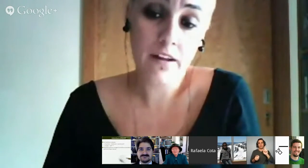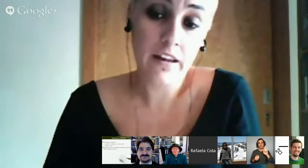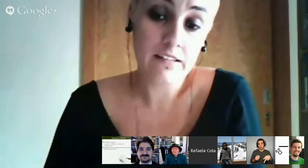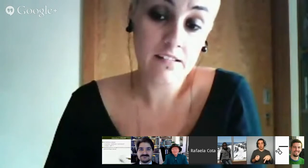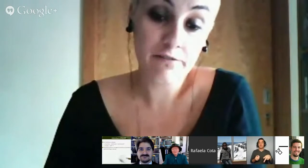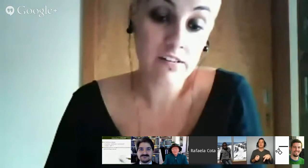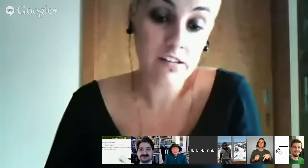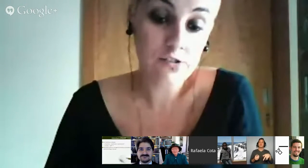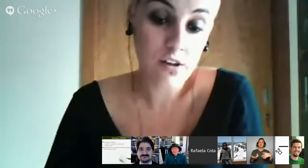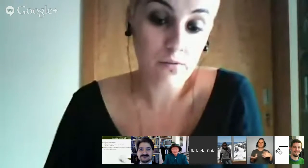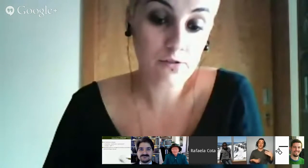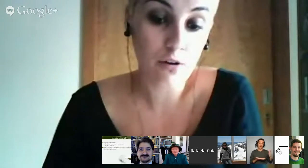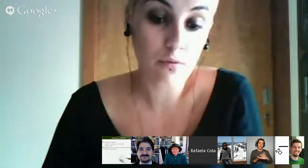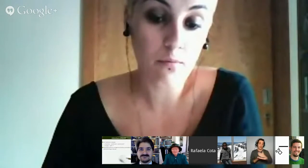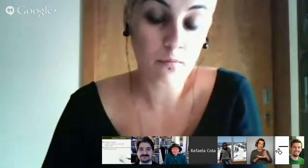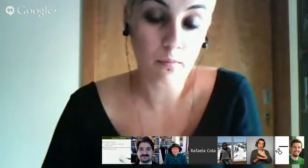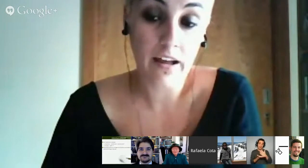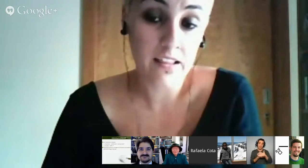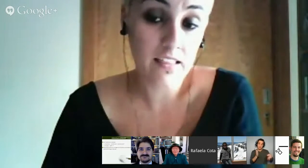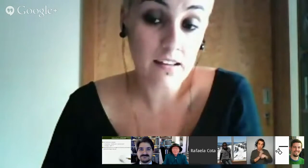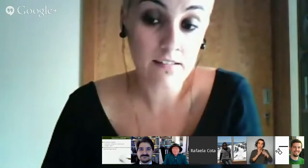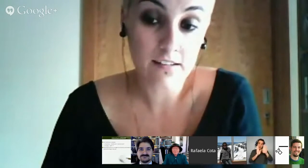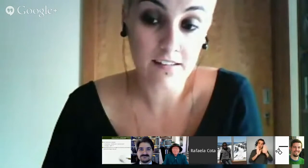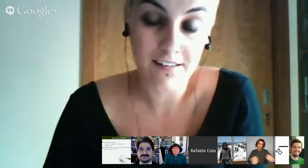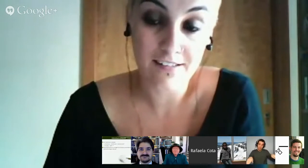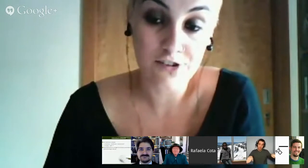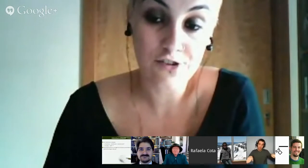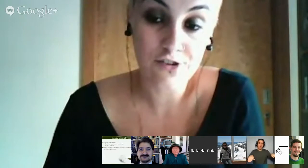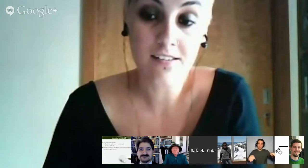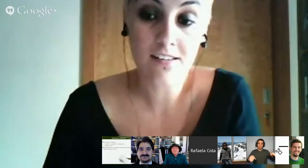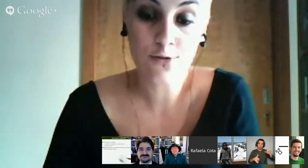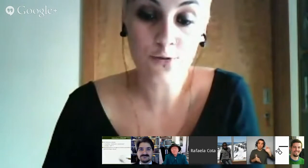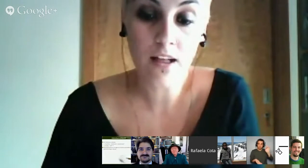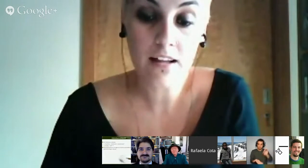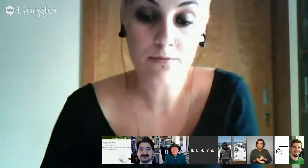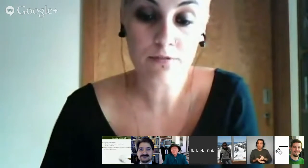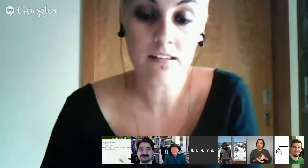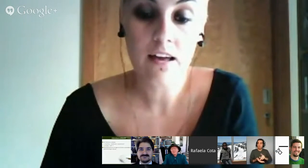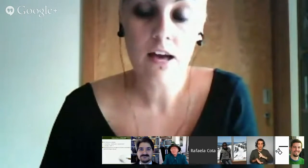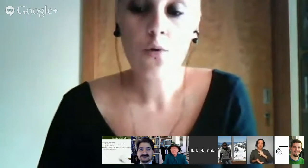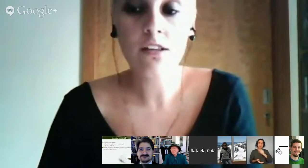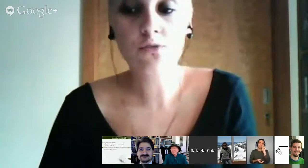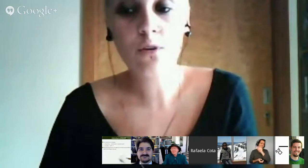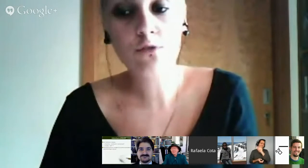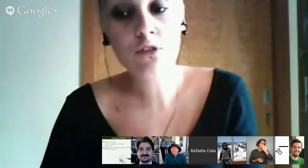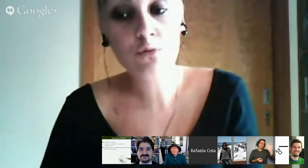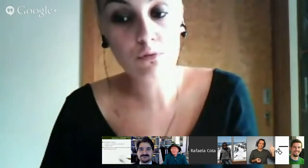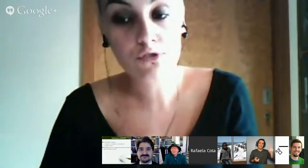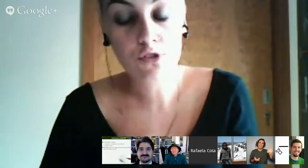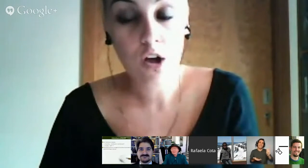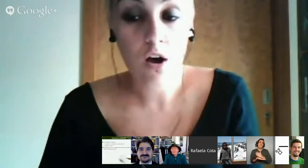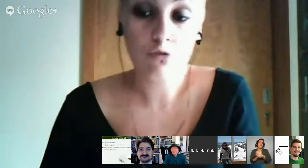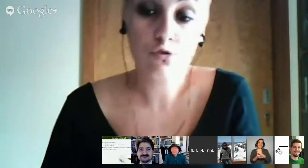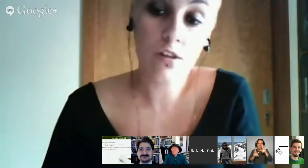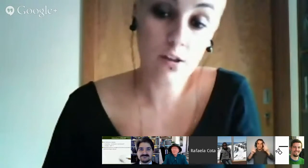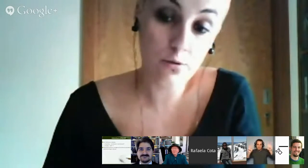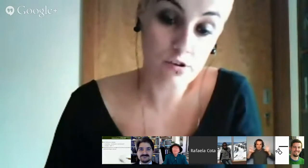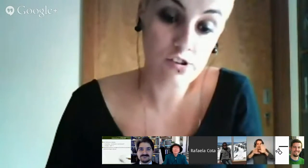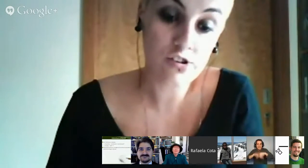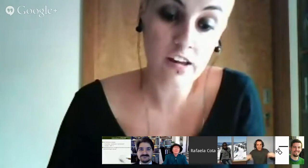para crianças infantis são uma realidade que existe em todo o lado. portanto, quando os adultos ou os cuidadores das